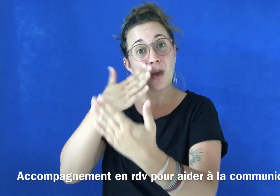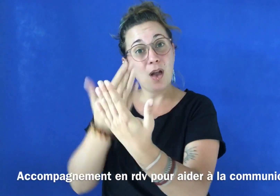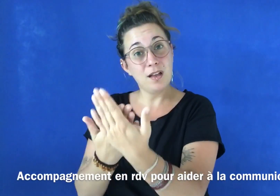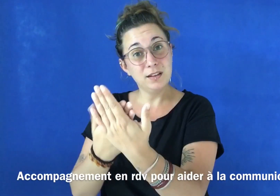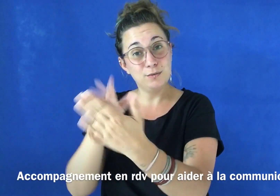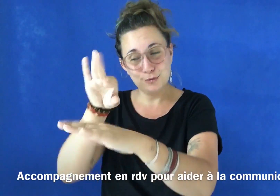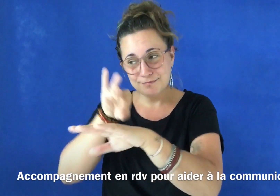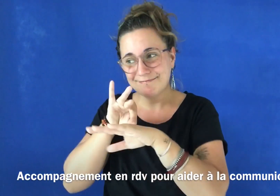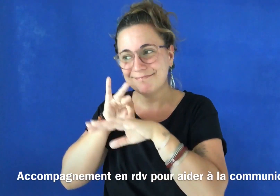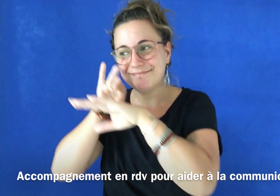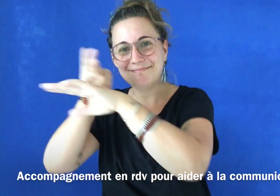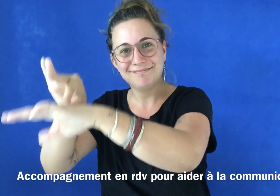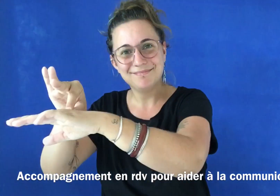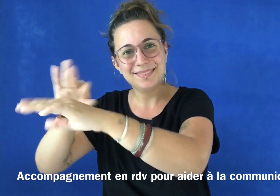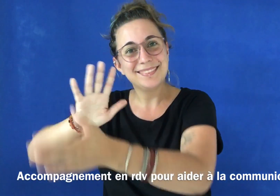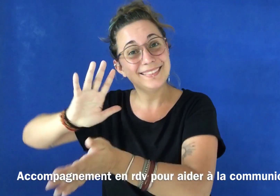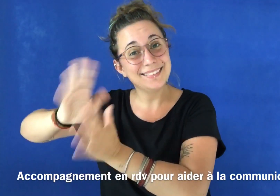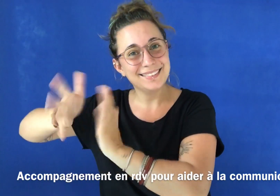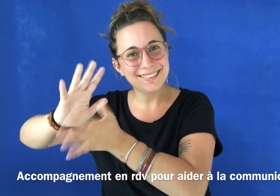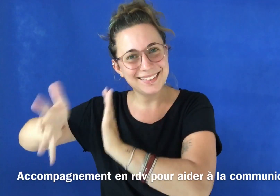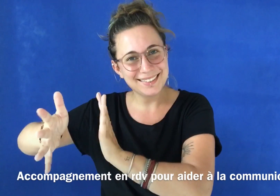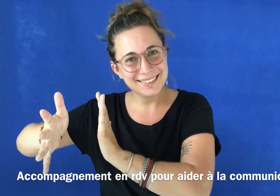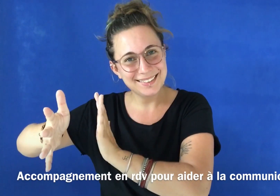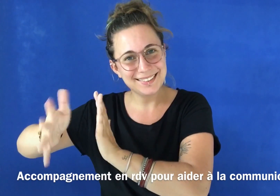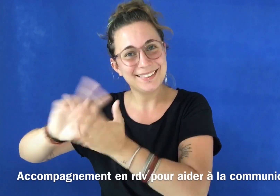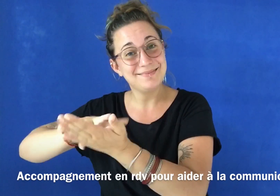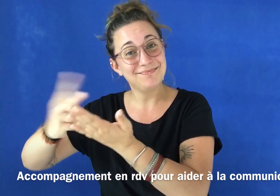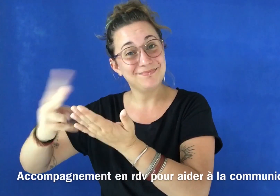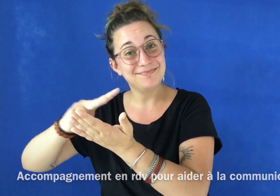Accompagnement en rendez-vous pour aider à la communication